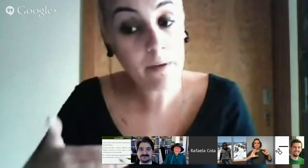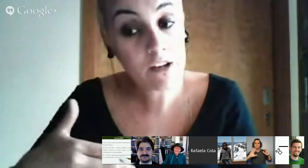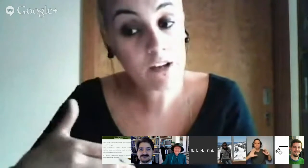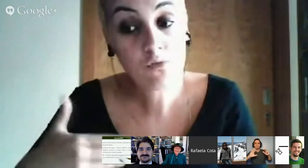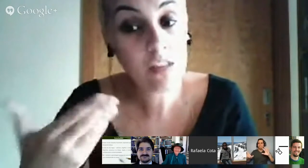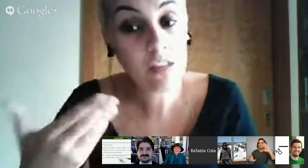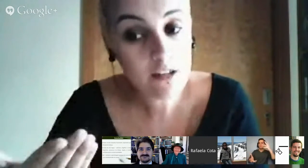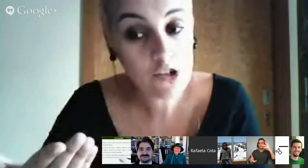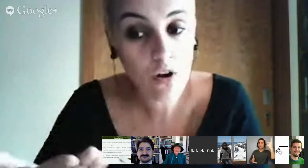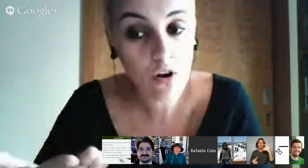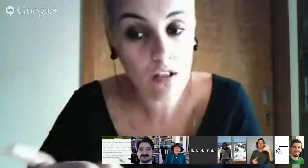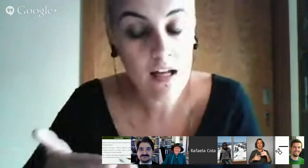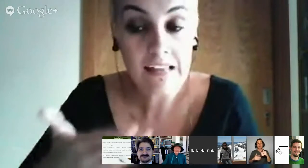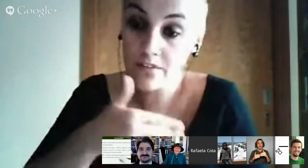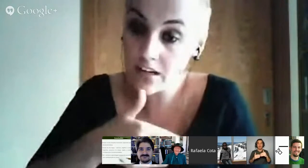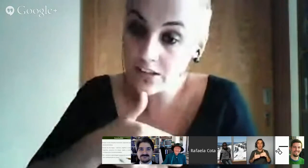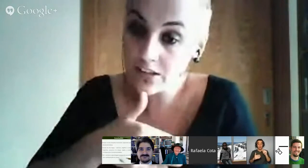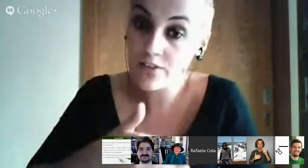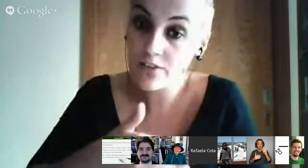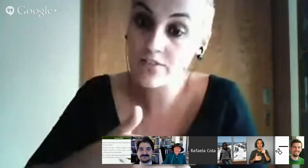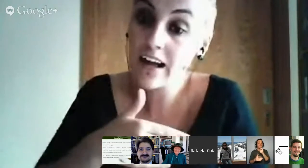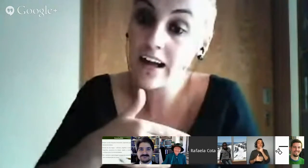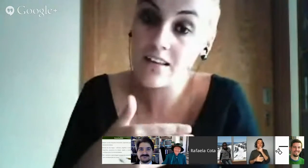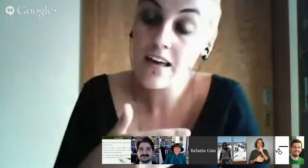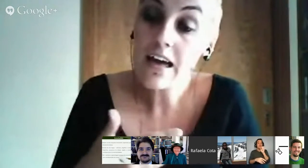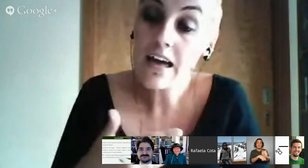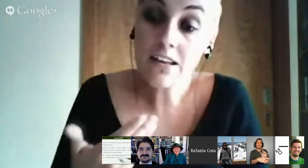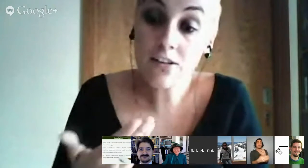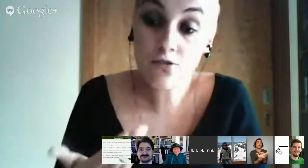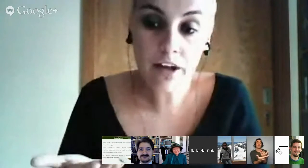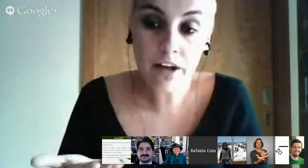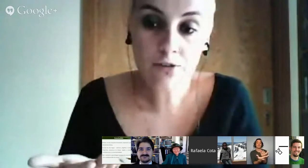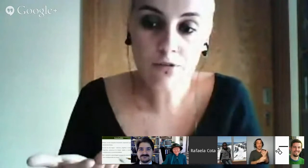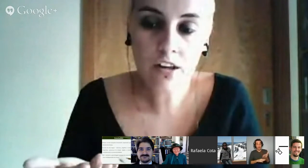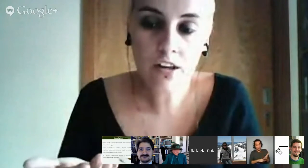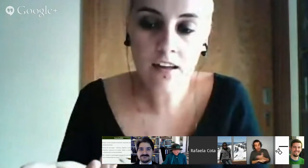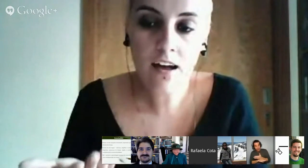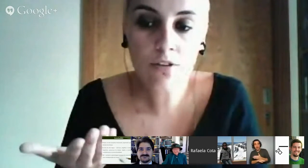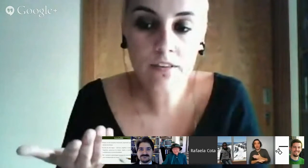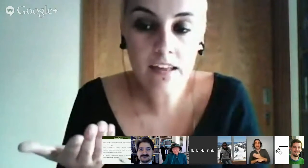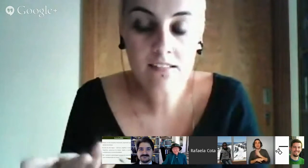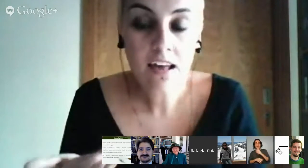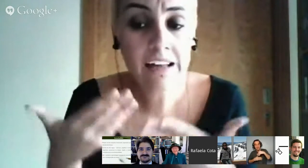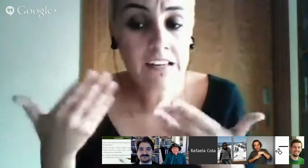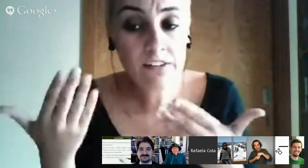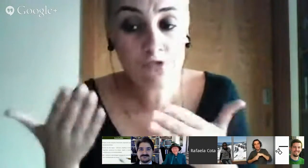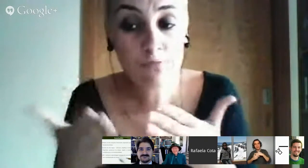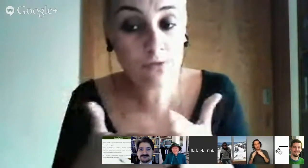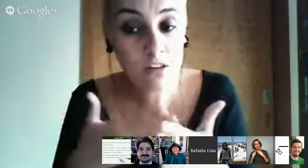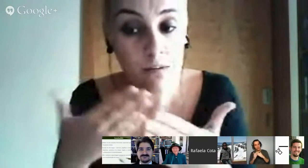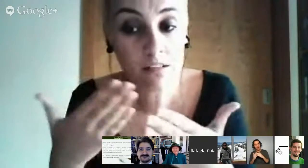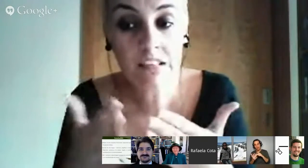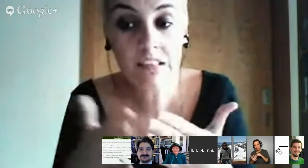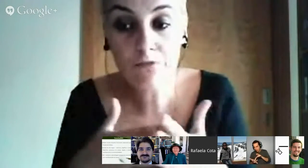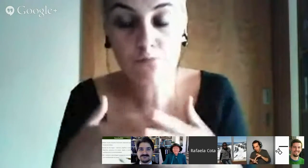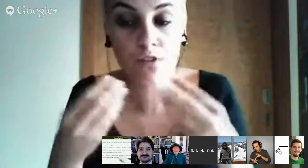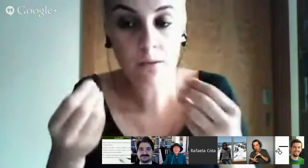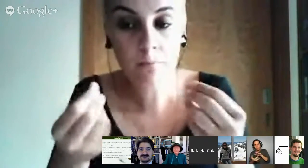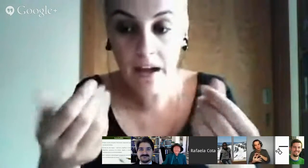apenas quando entra na escola deve ser antes deve ser em casa e esse contacto com a escrita acontece através do manuseamento de livros poder